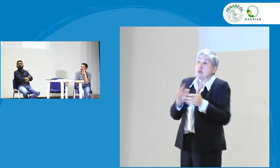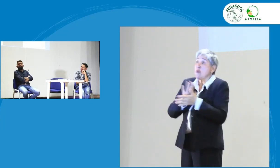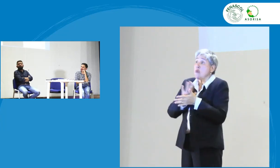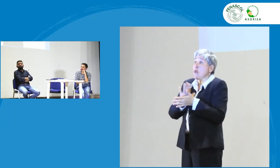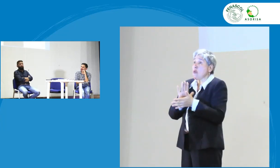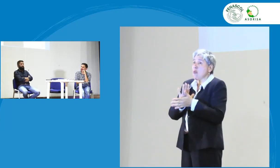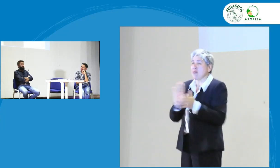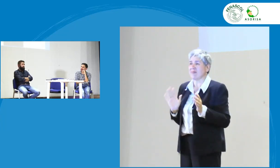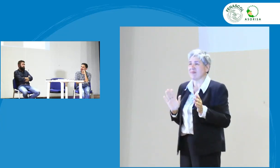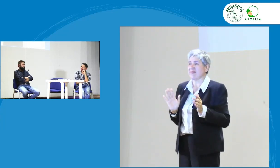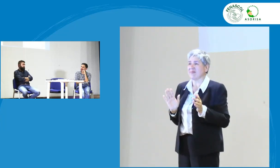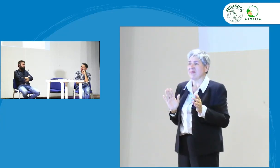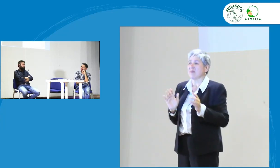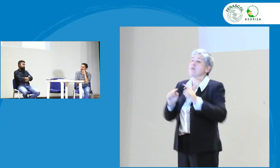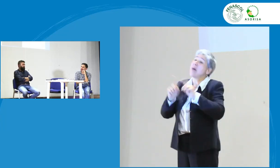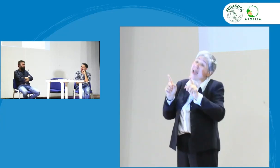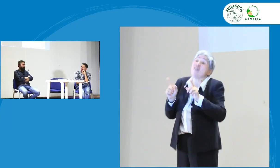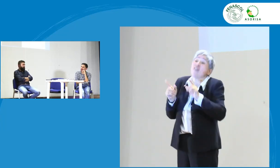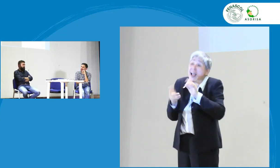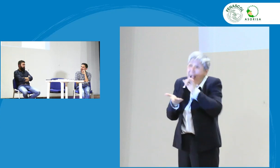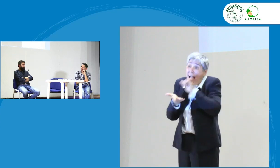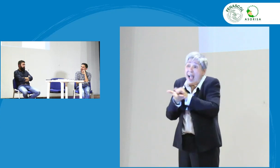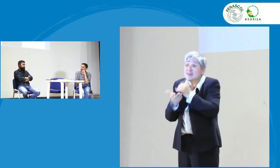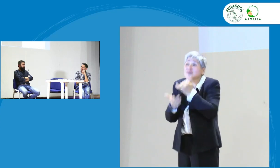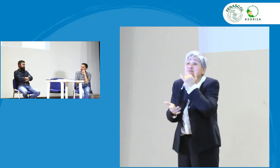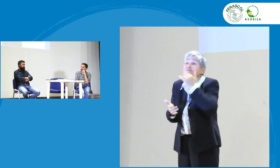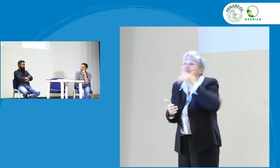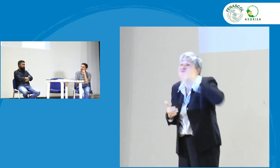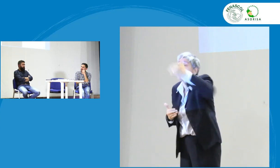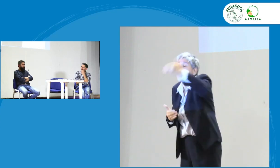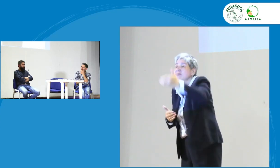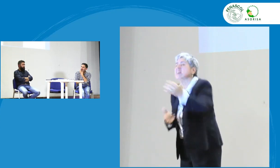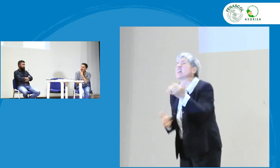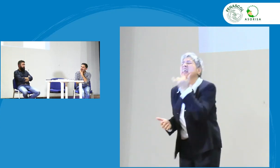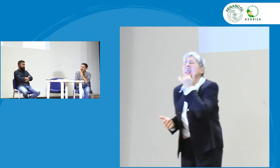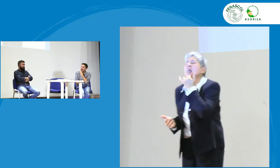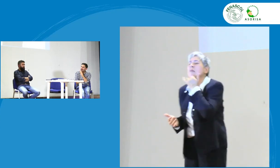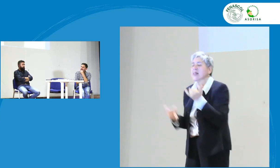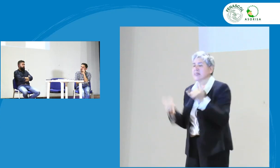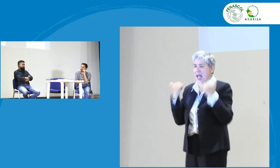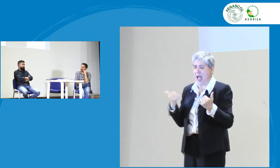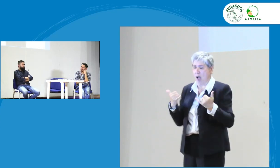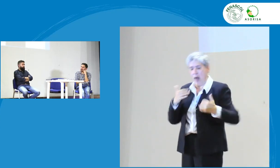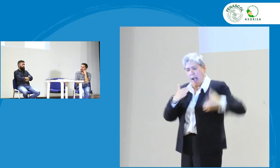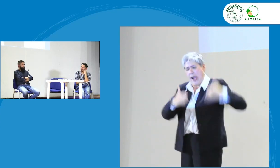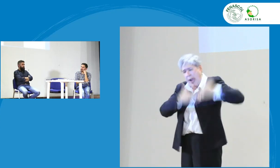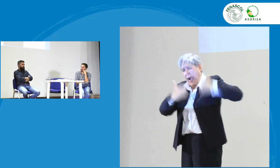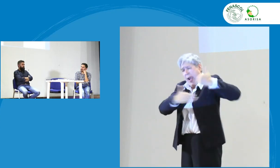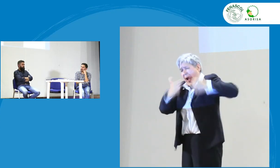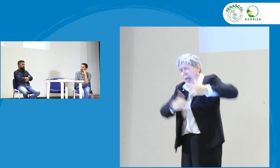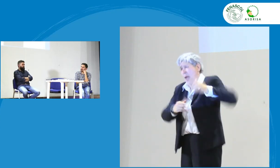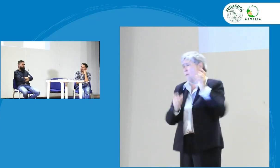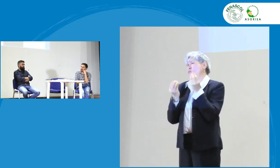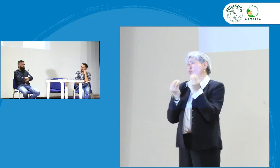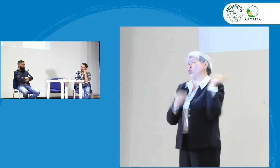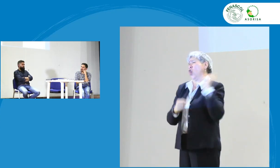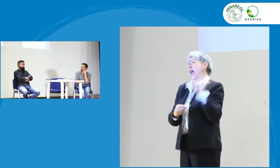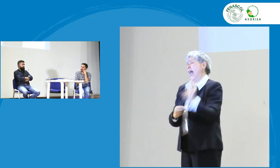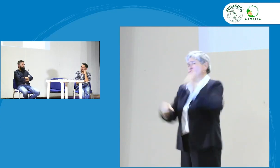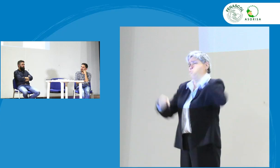contento con determinada decisión pero pues eso es planeación lingüística con el tiempo van a surgir más cosas o